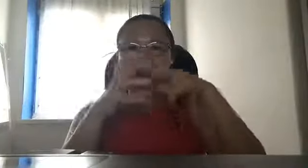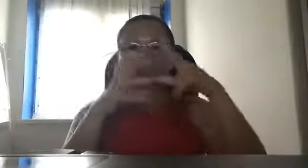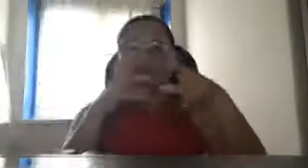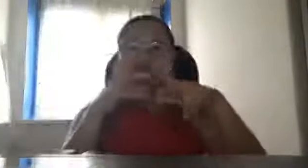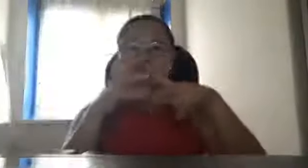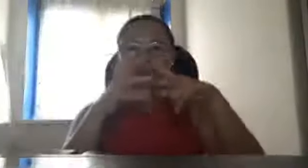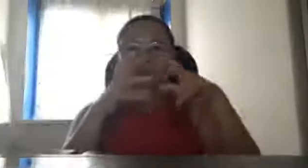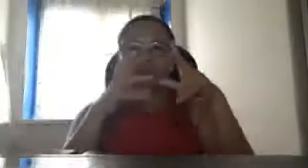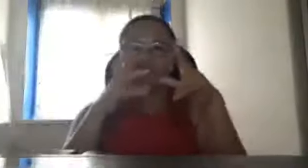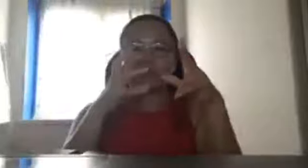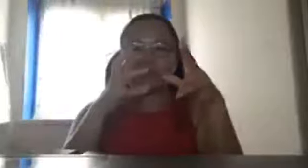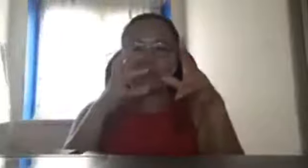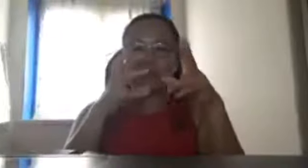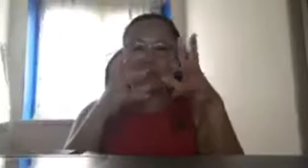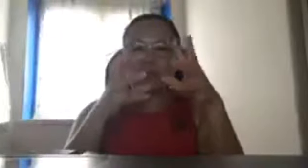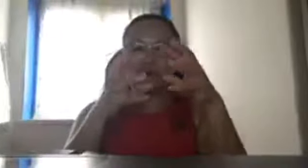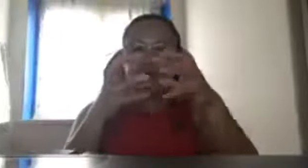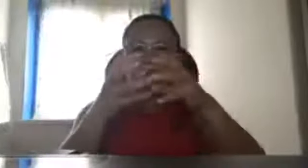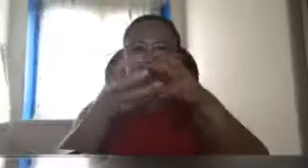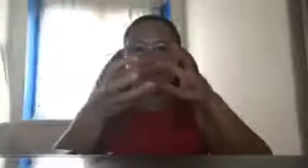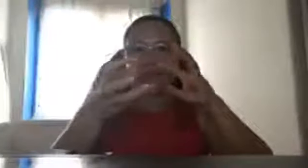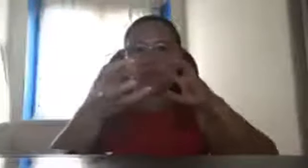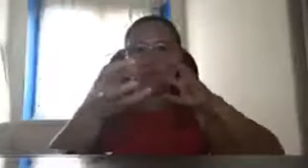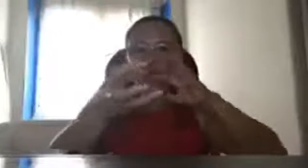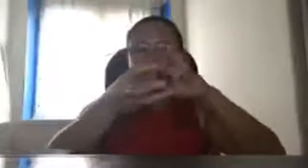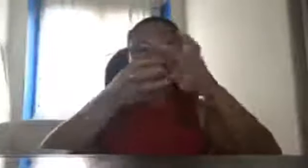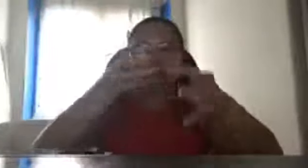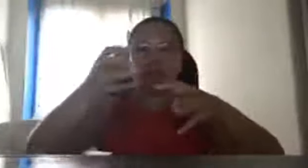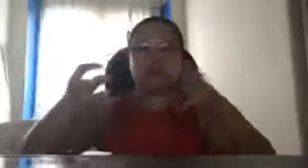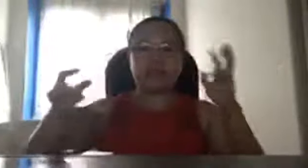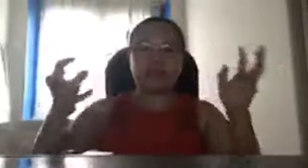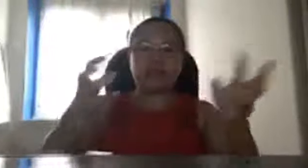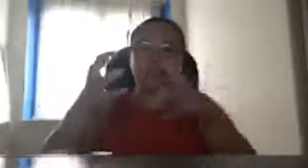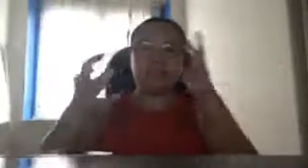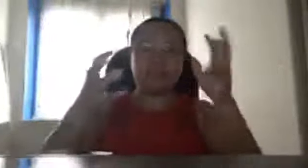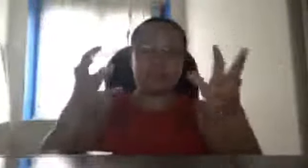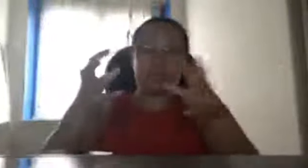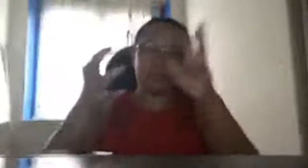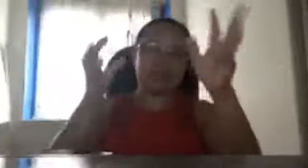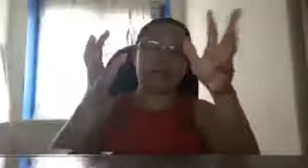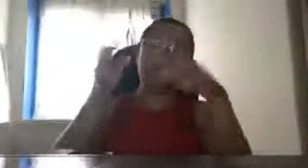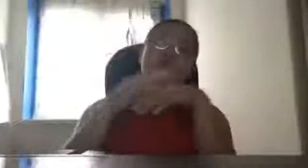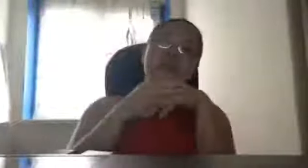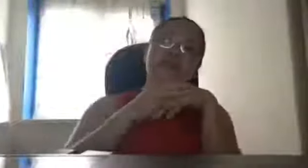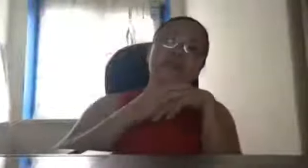wala tayong kagamitan gadgets na gagamitin